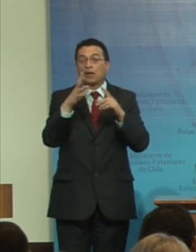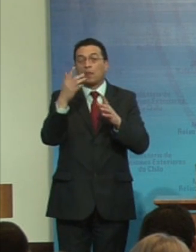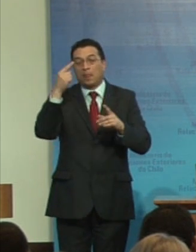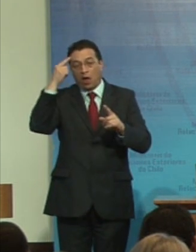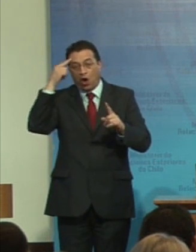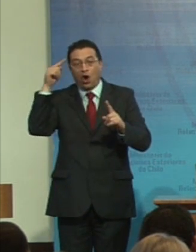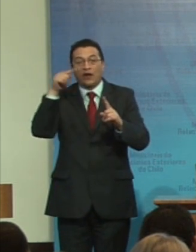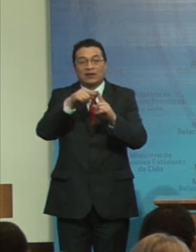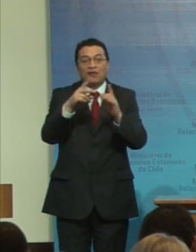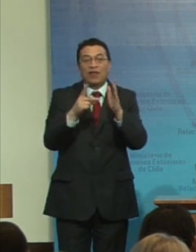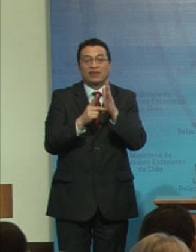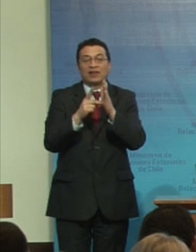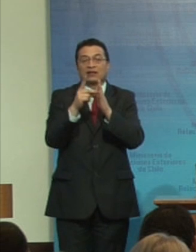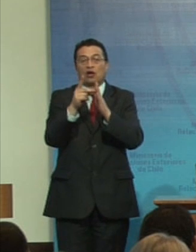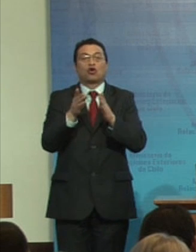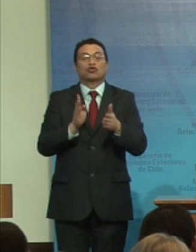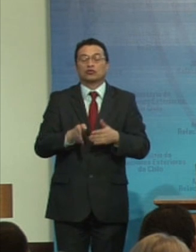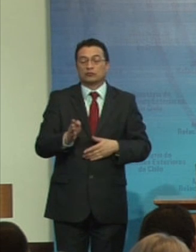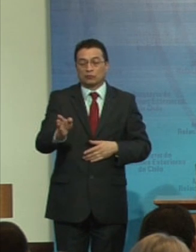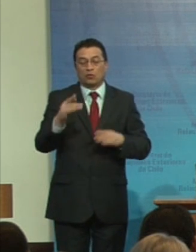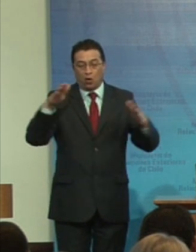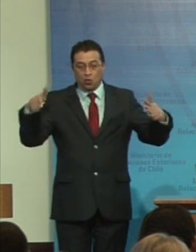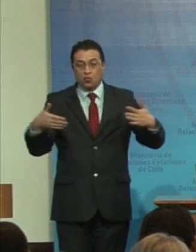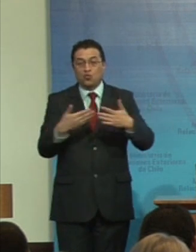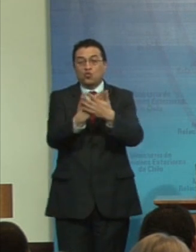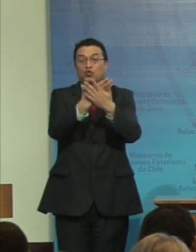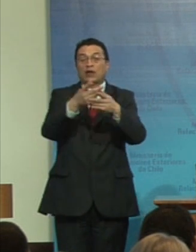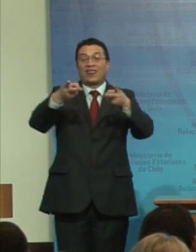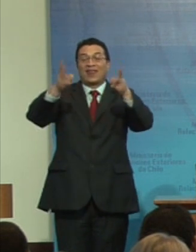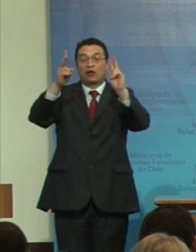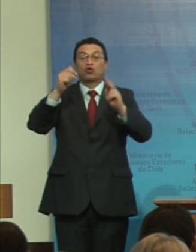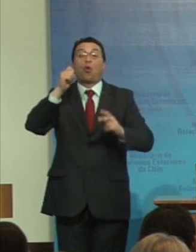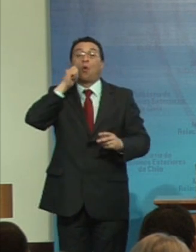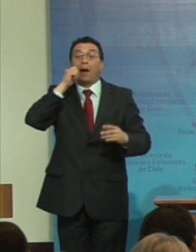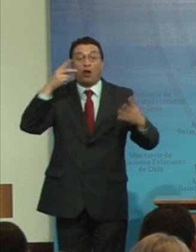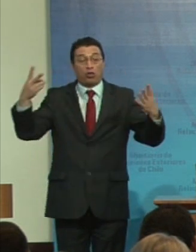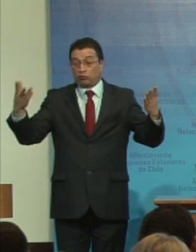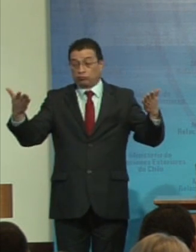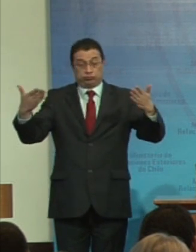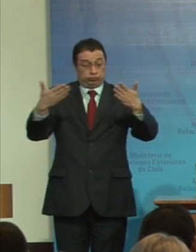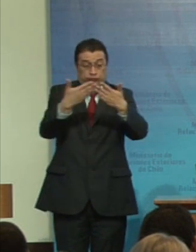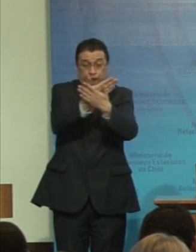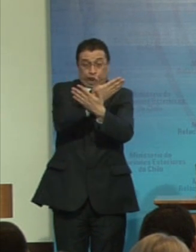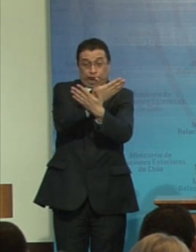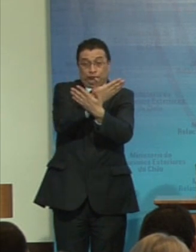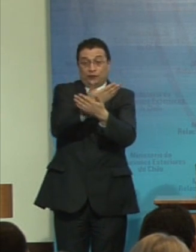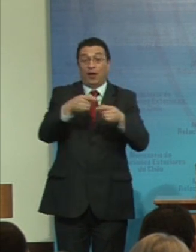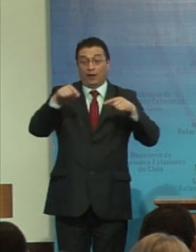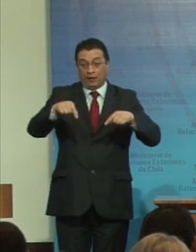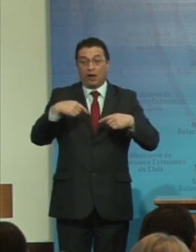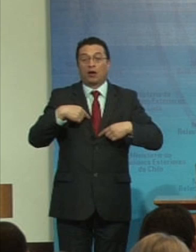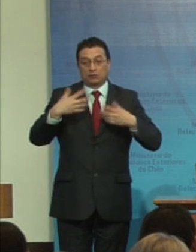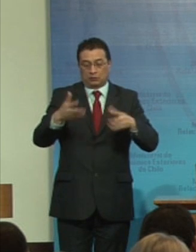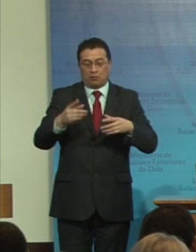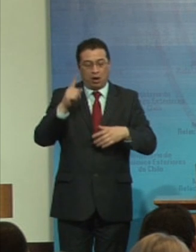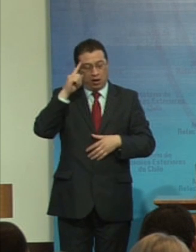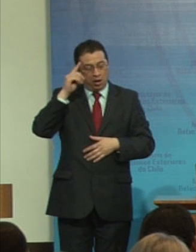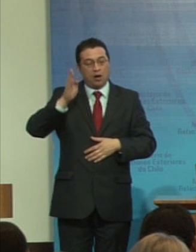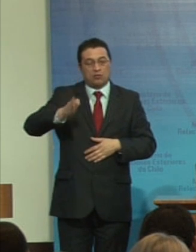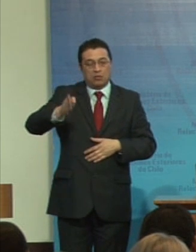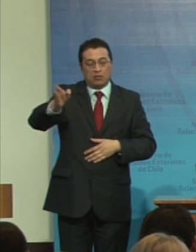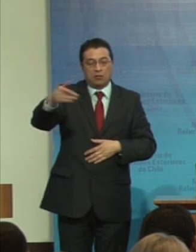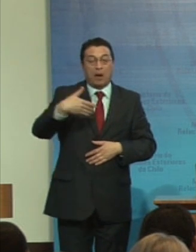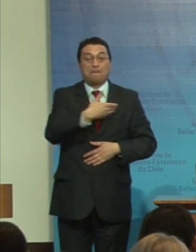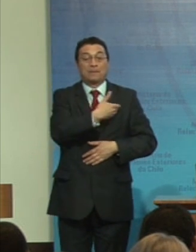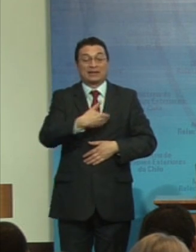objetivos de desarrollo sostenible en cruce con los derechos humanos y esto lo hemos sostenido fuertemente los